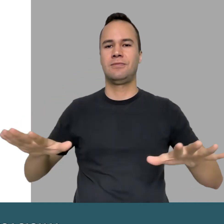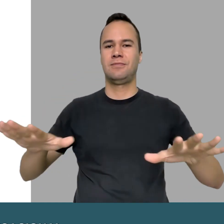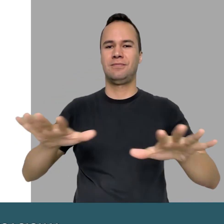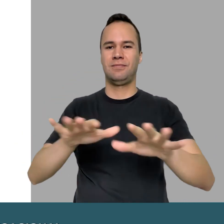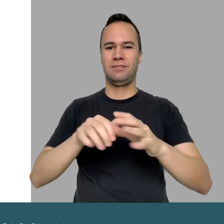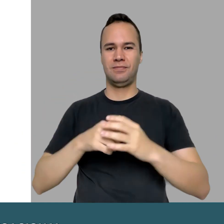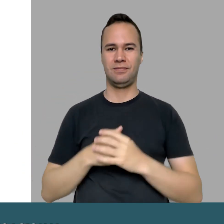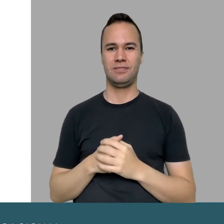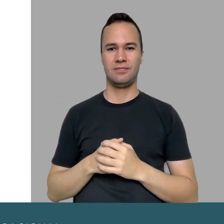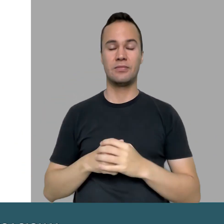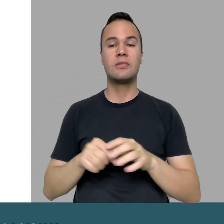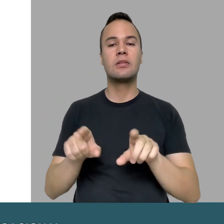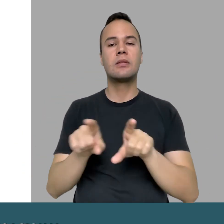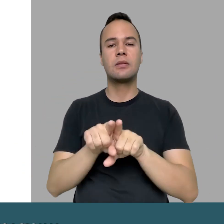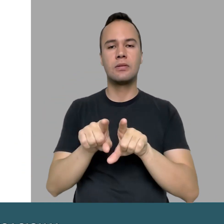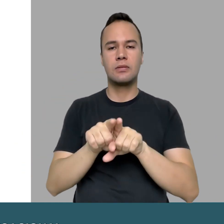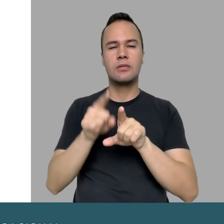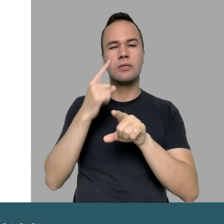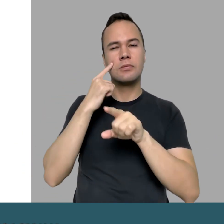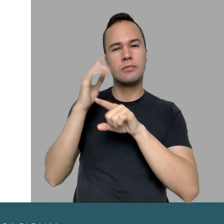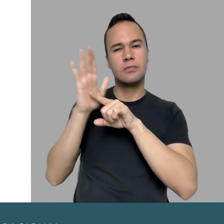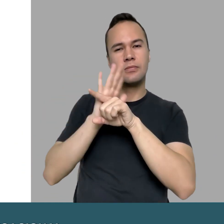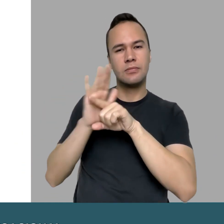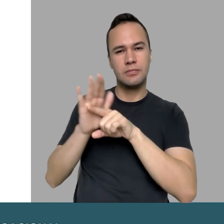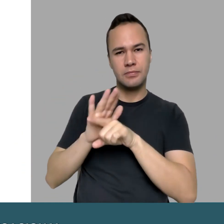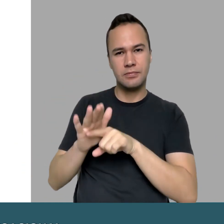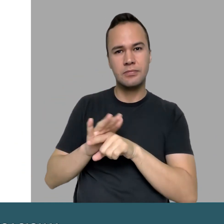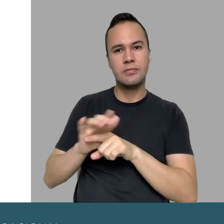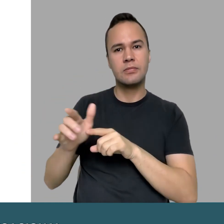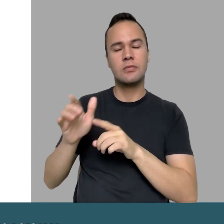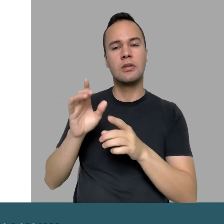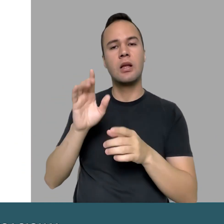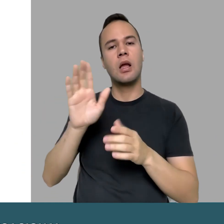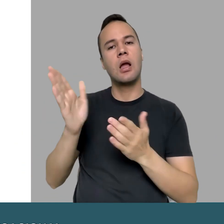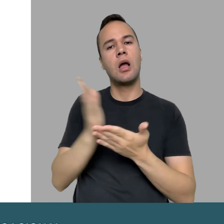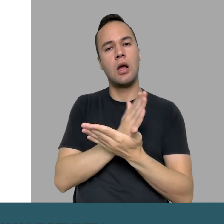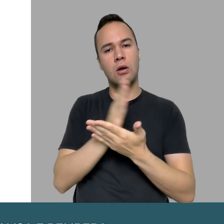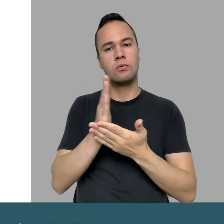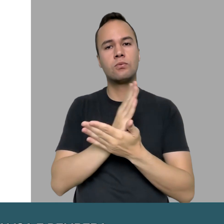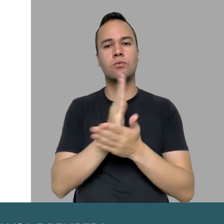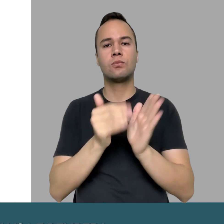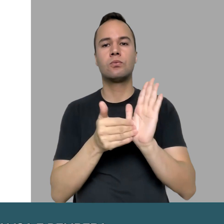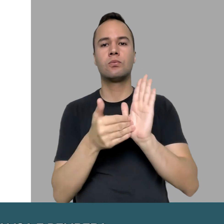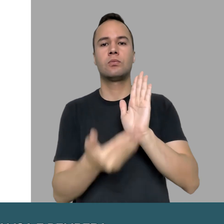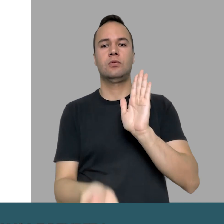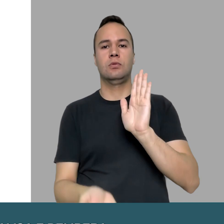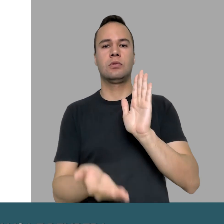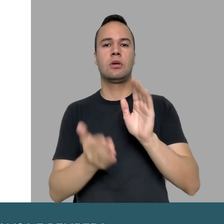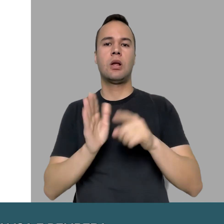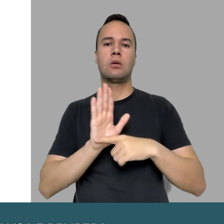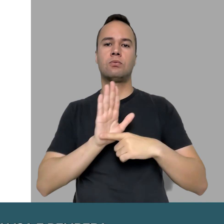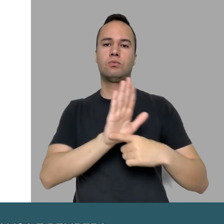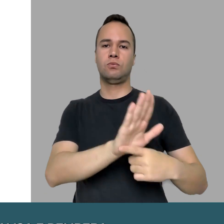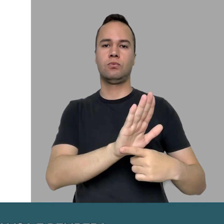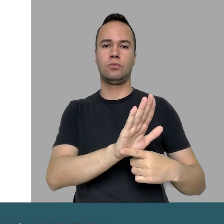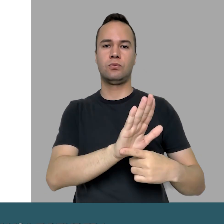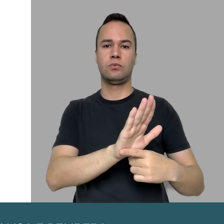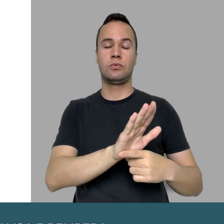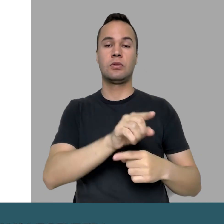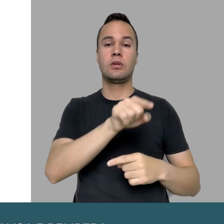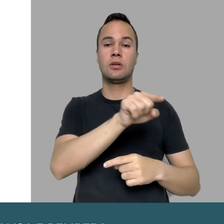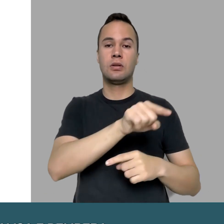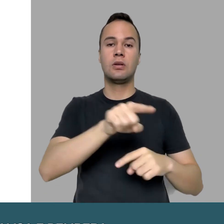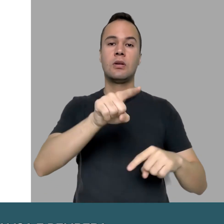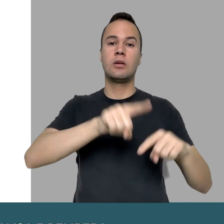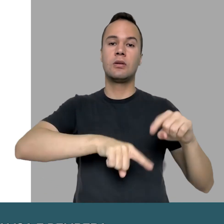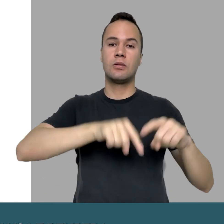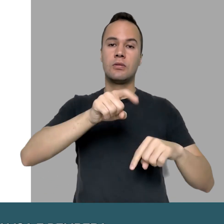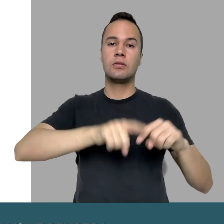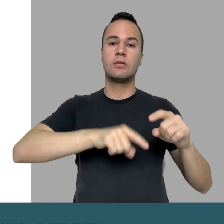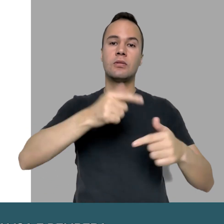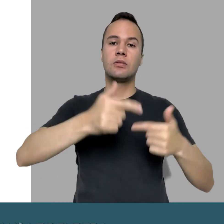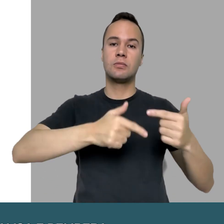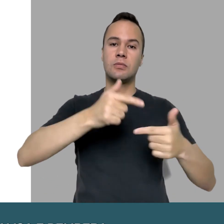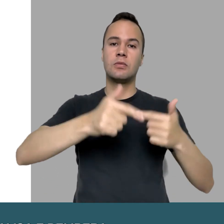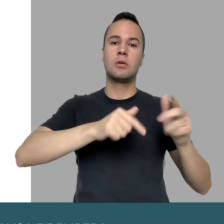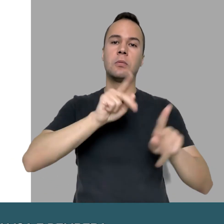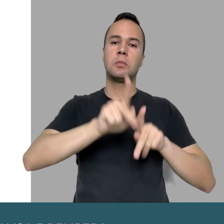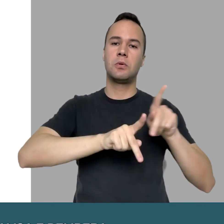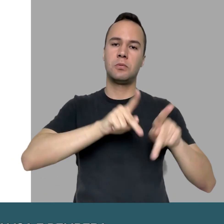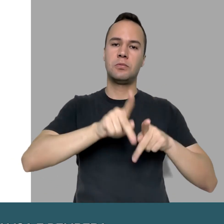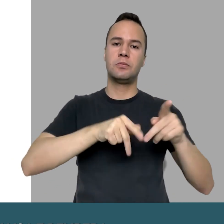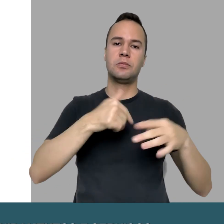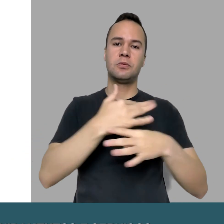comunicacional, a atitudinal e a universal. Ela também analisa e delibera propostas de